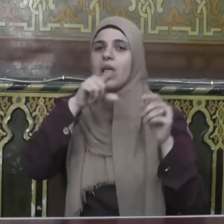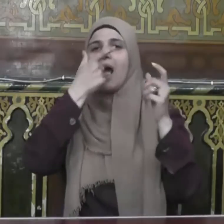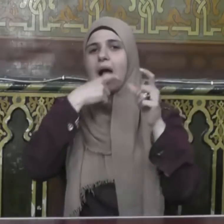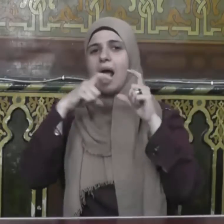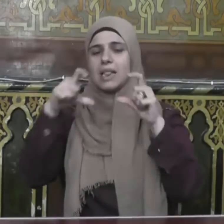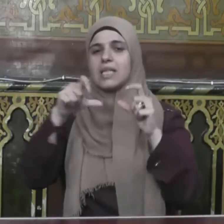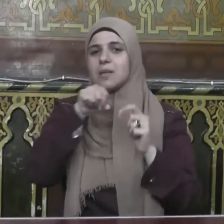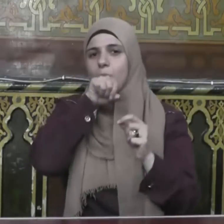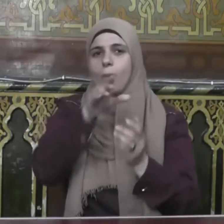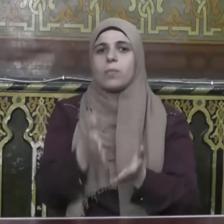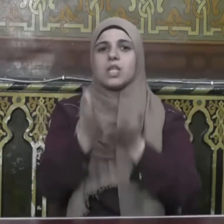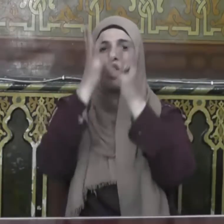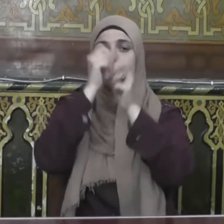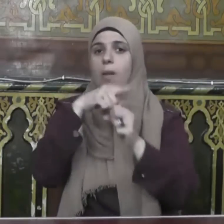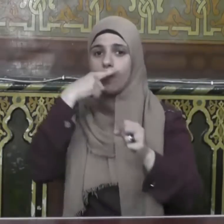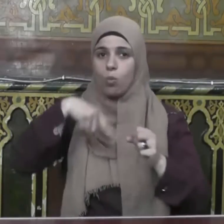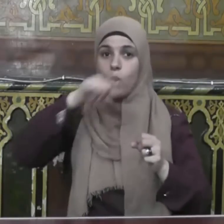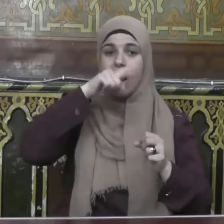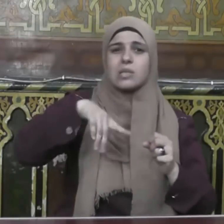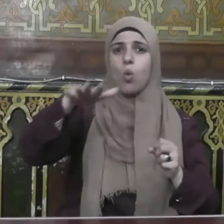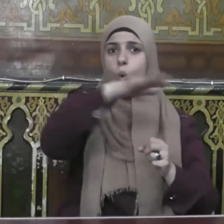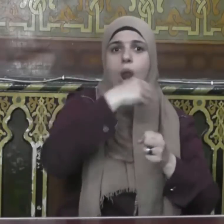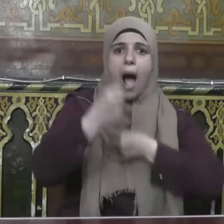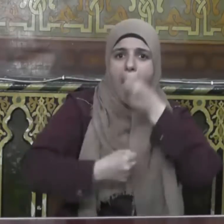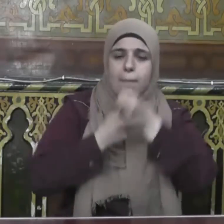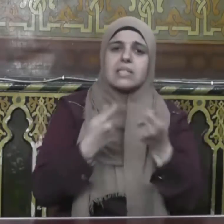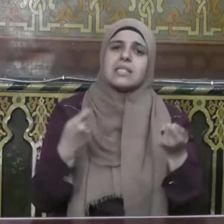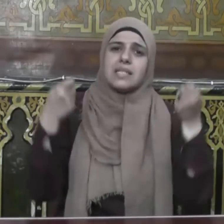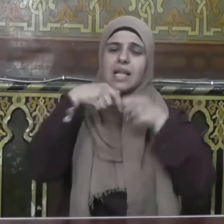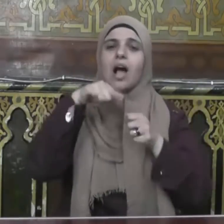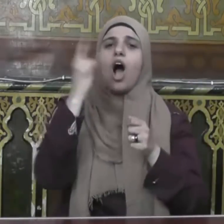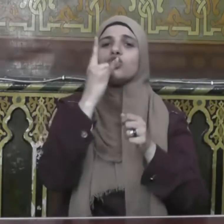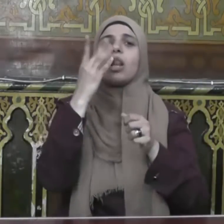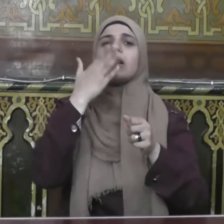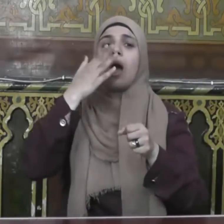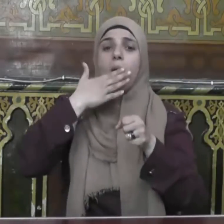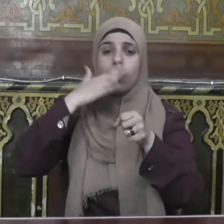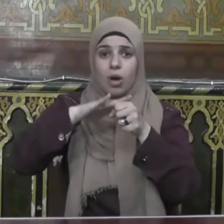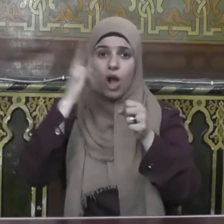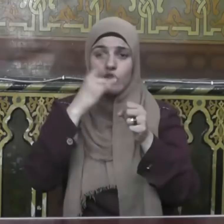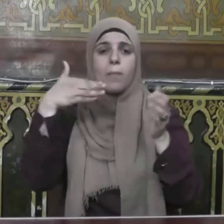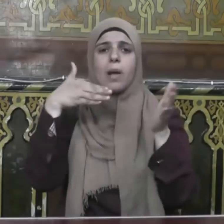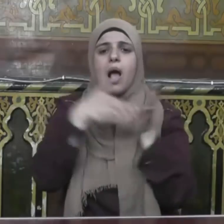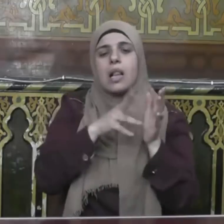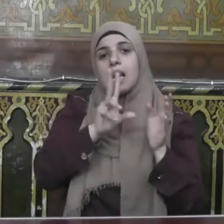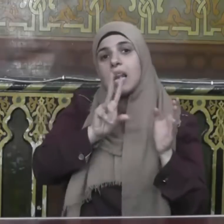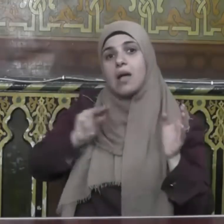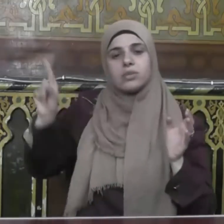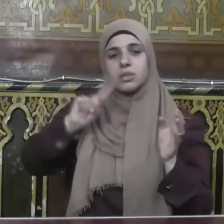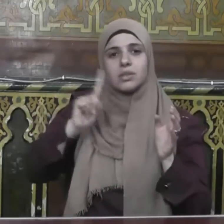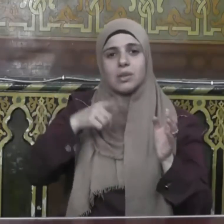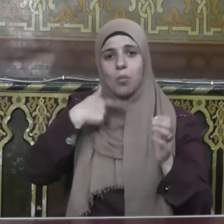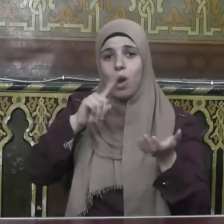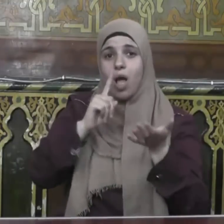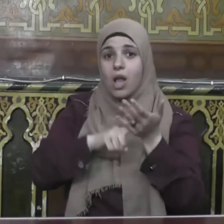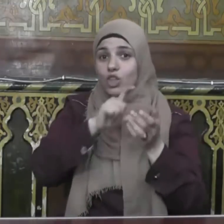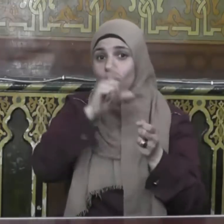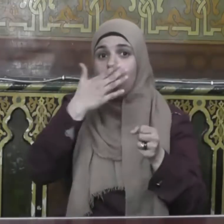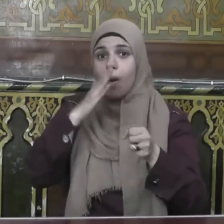وسلم يجتهد في العشر الأواخر من رمضان ما لا يجتهد في غيره إن رمضان يصنع الرجال